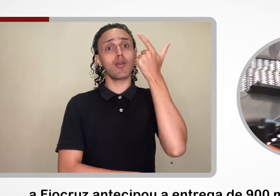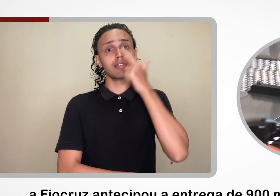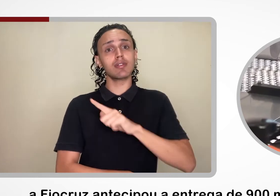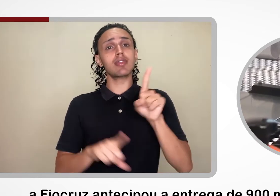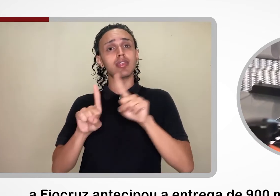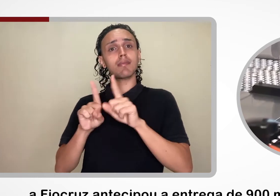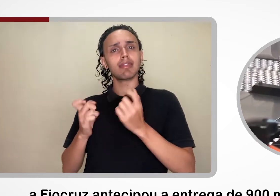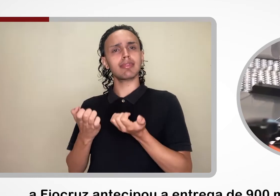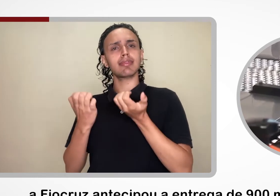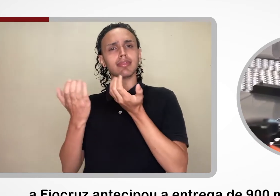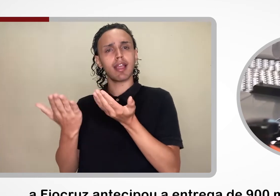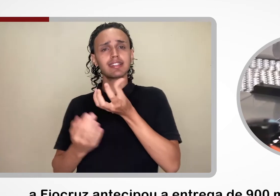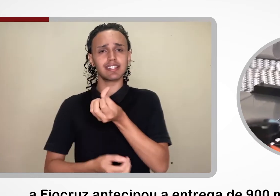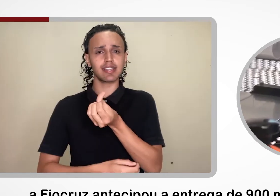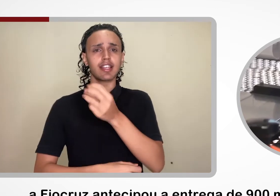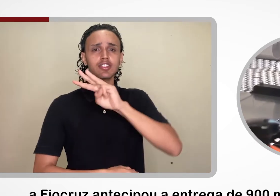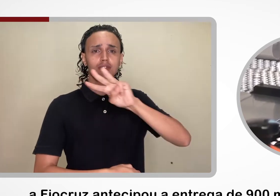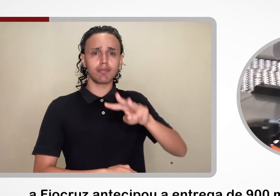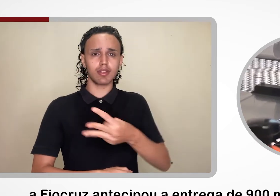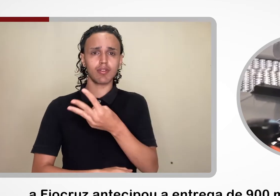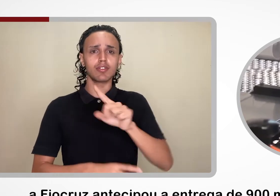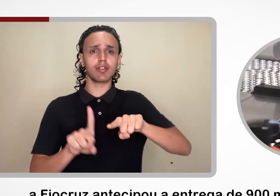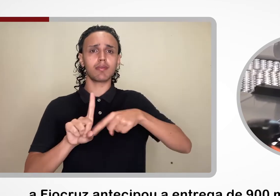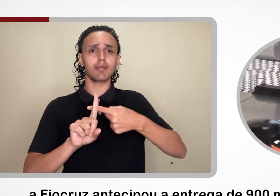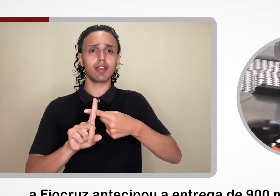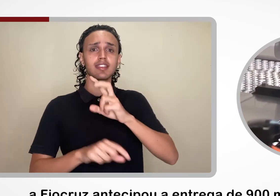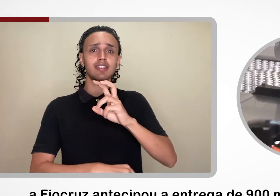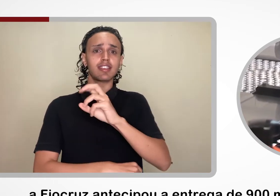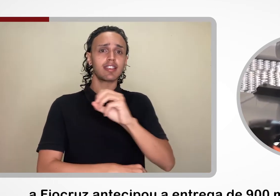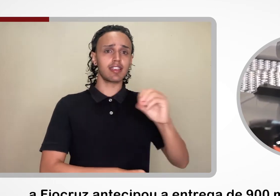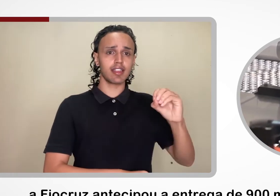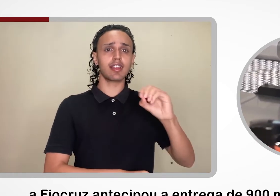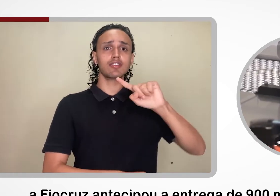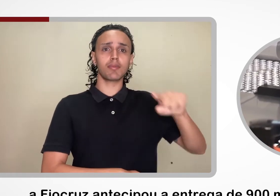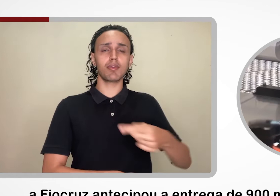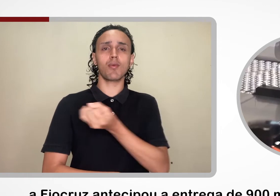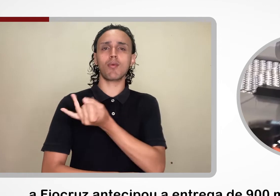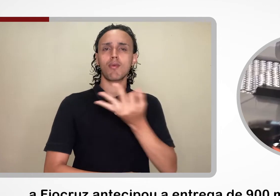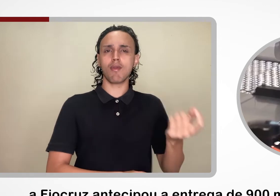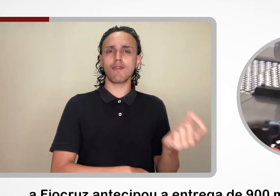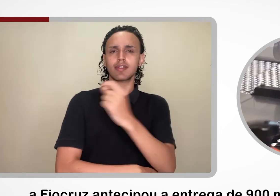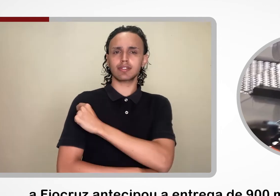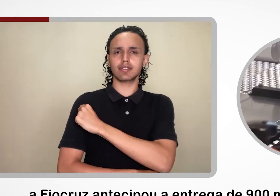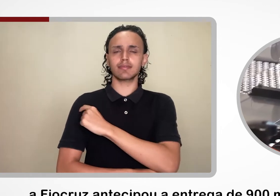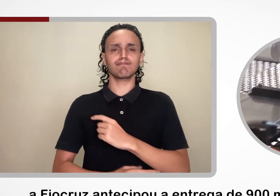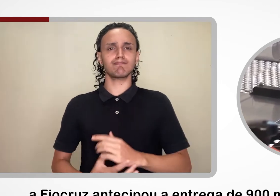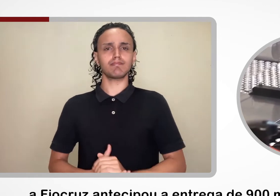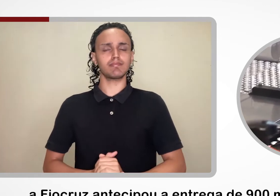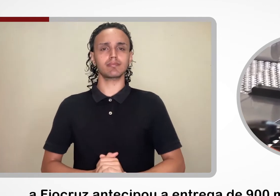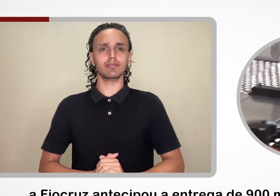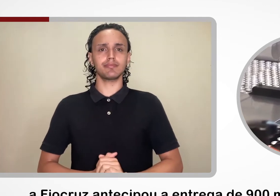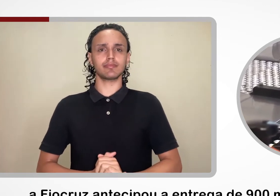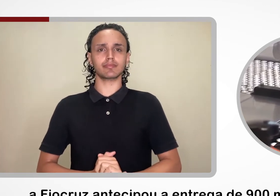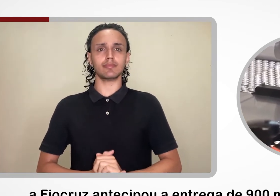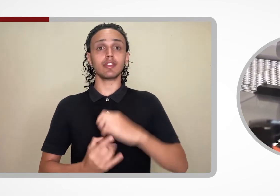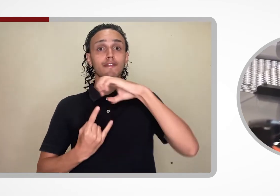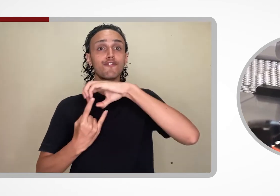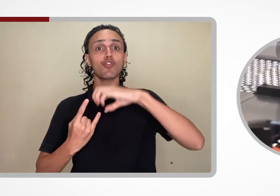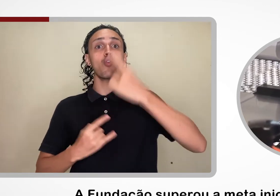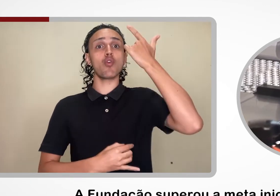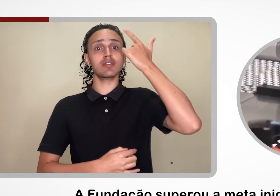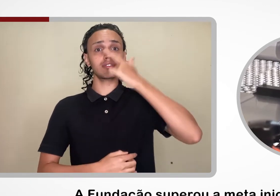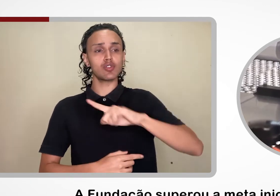doses e conseguiu disponibilizar 6,5 milhões de da vacina.